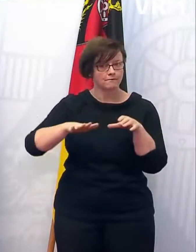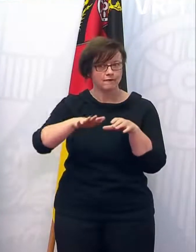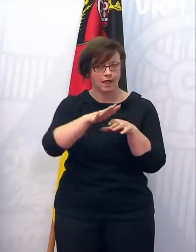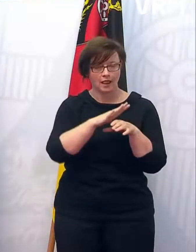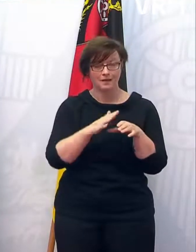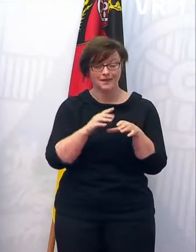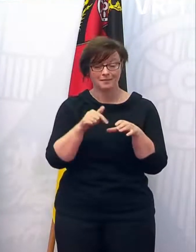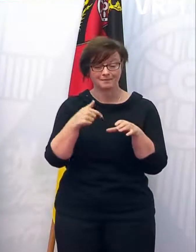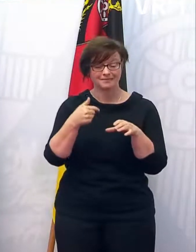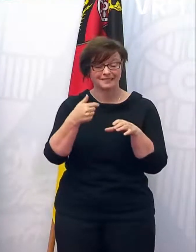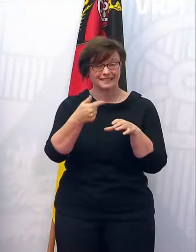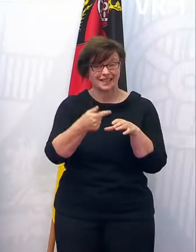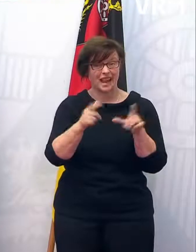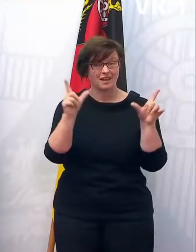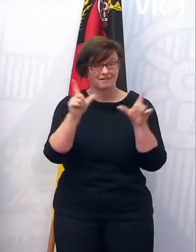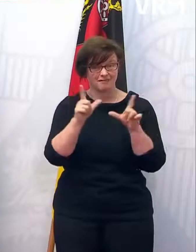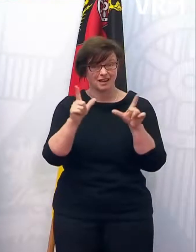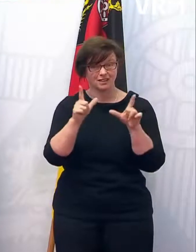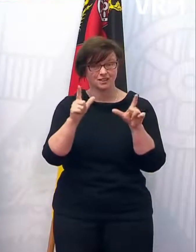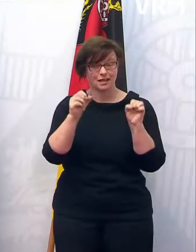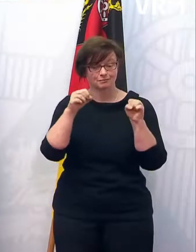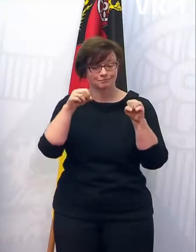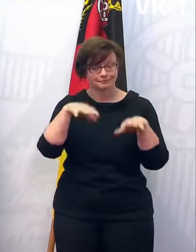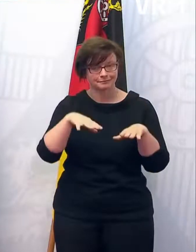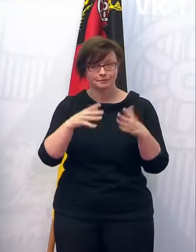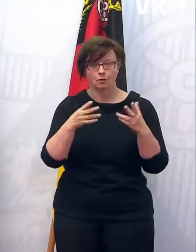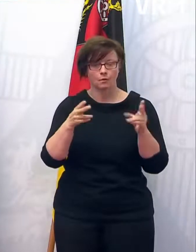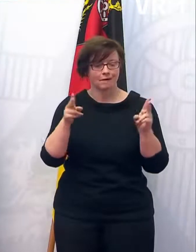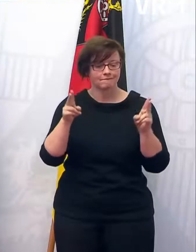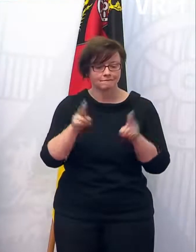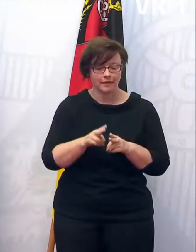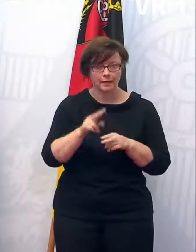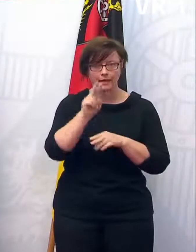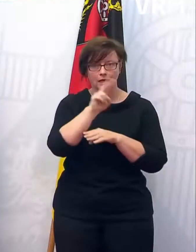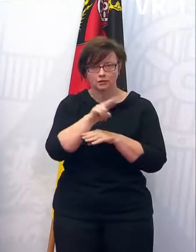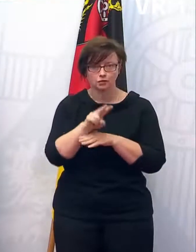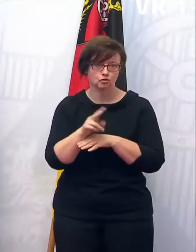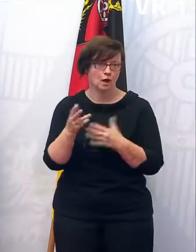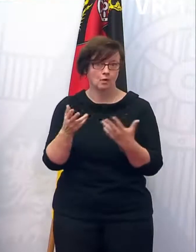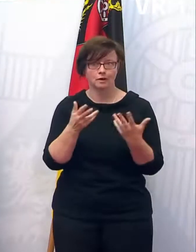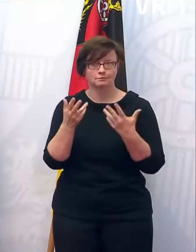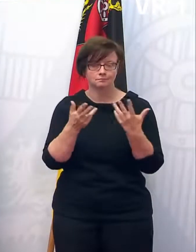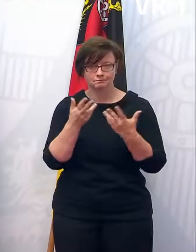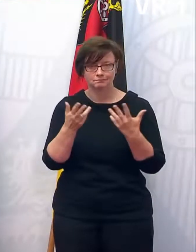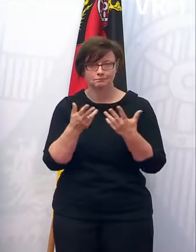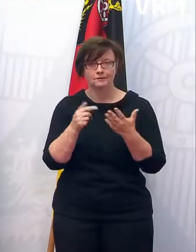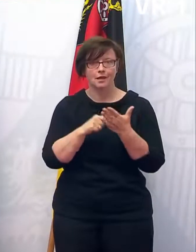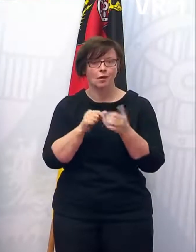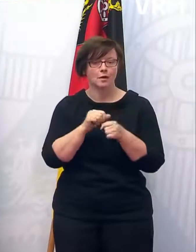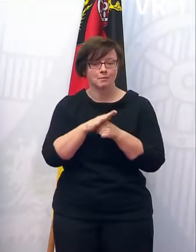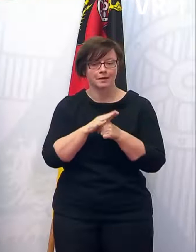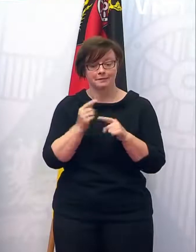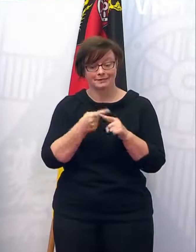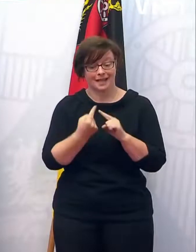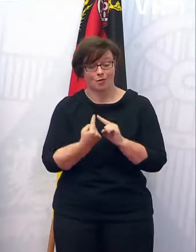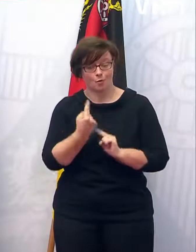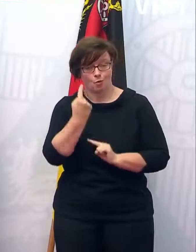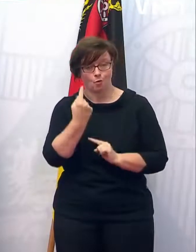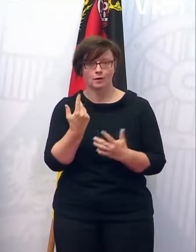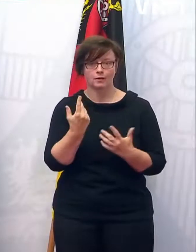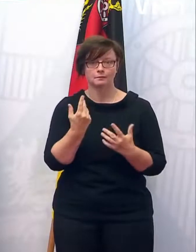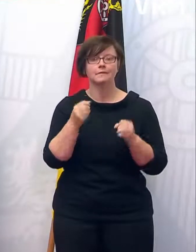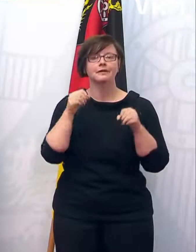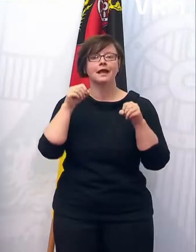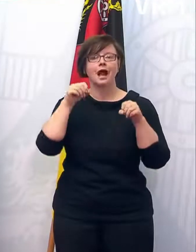dann am Ende die Veranstaltung doch nicht so stattfinden kann und die Zuschauer dann wieder reduziert werden müssen aufgrund der pandemischen Lage, dass es da auch